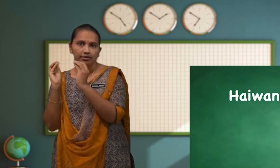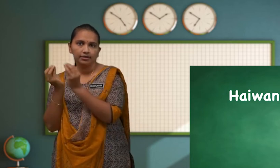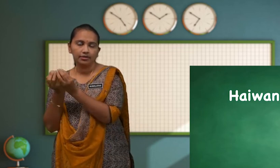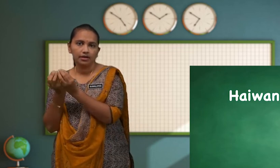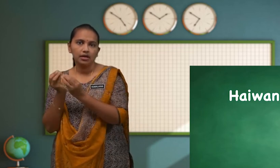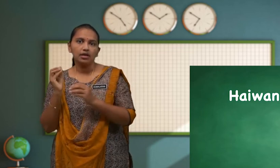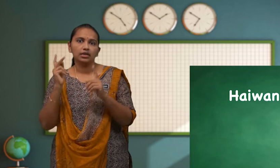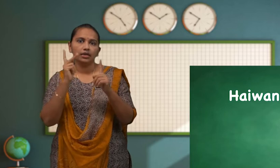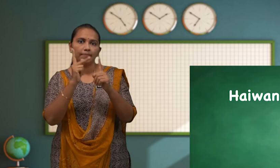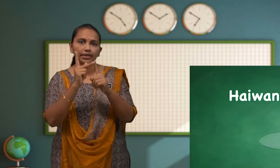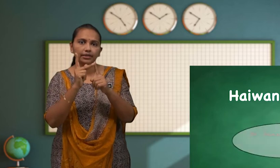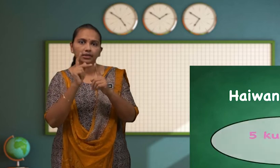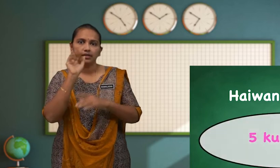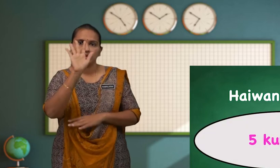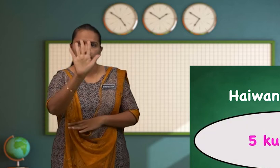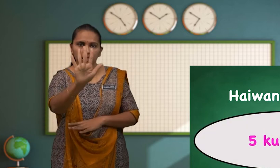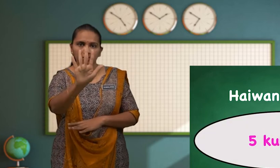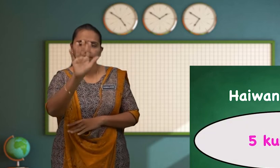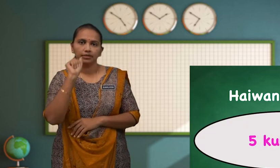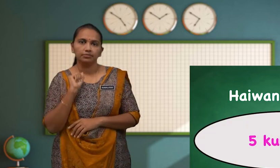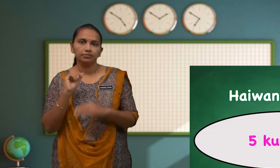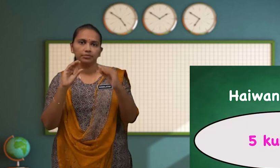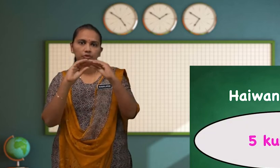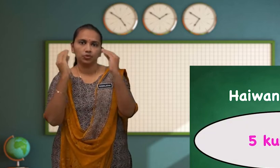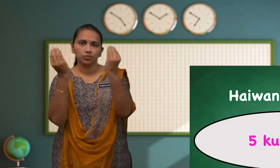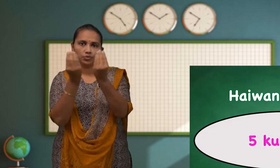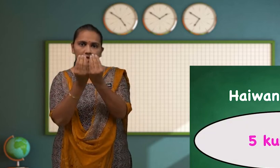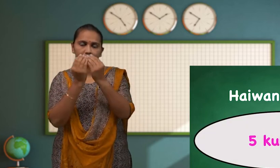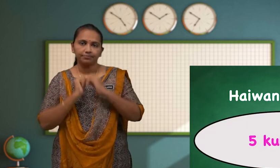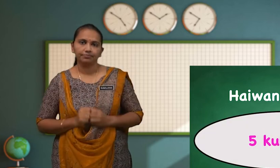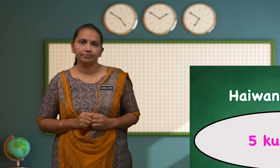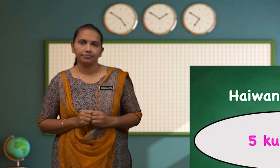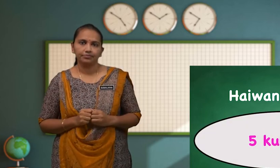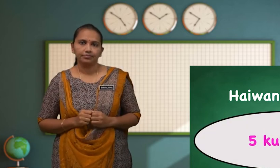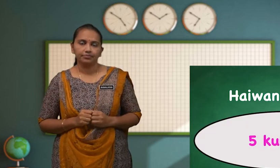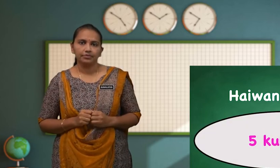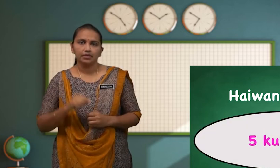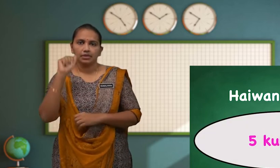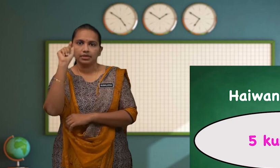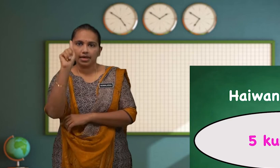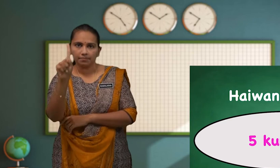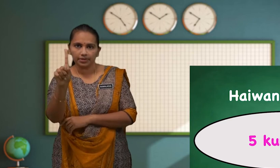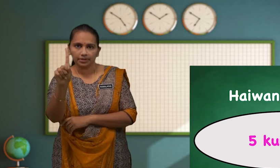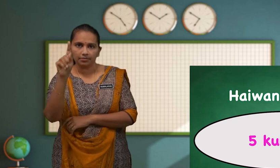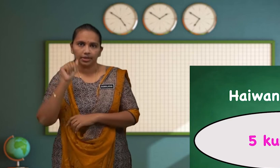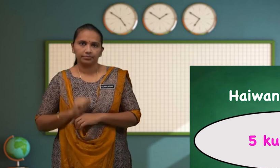Kepada Lima Kumpulan Yang Yang Pertama